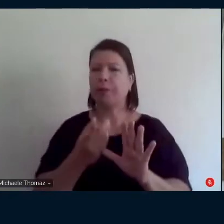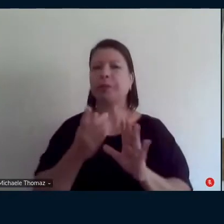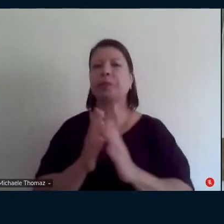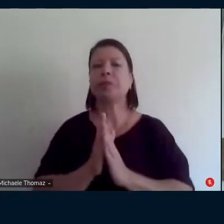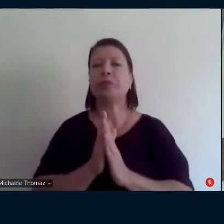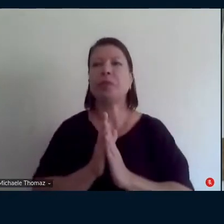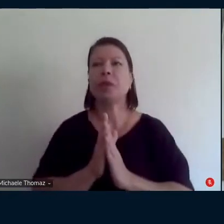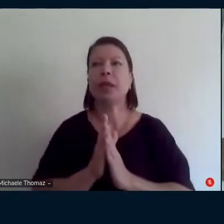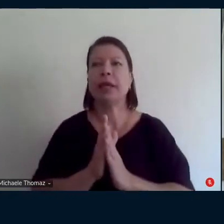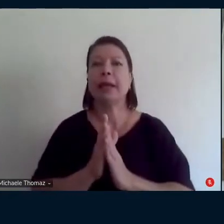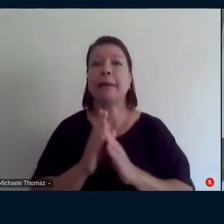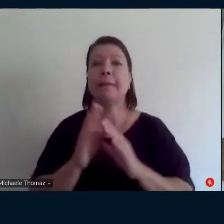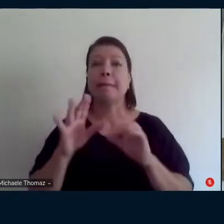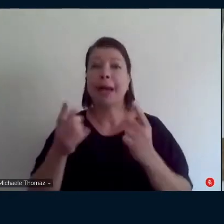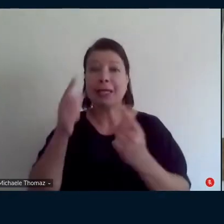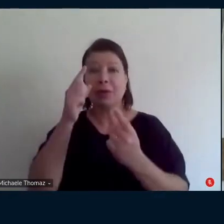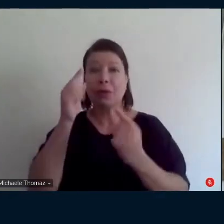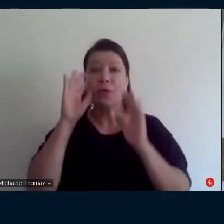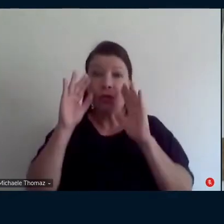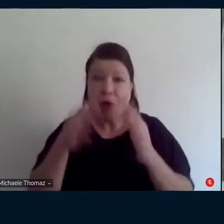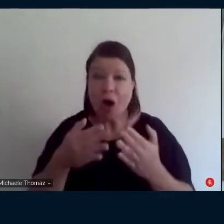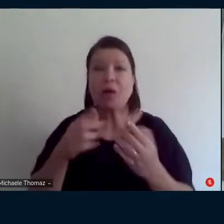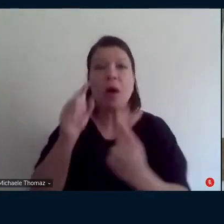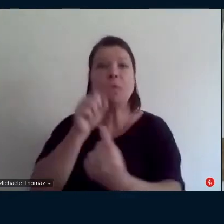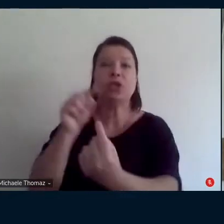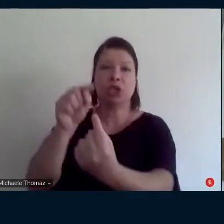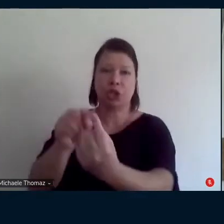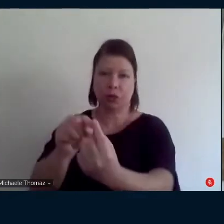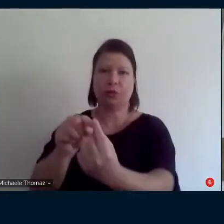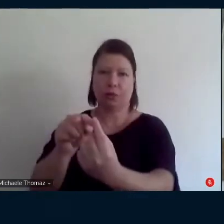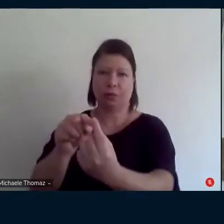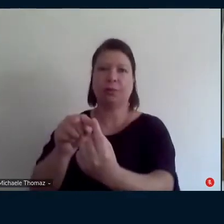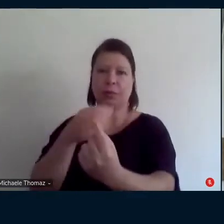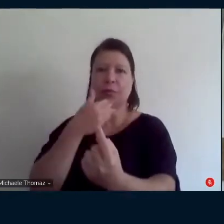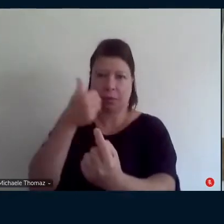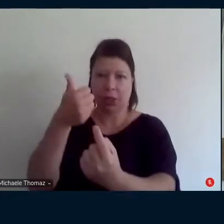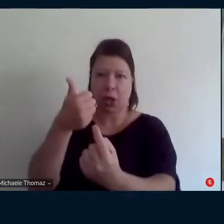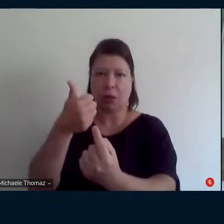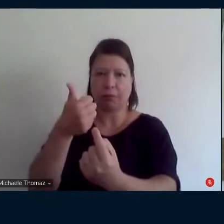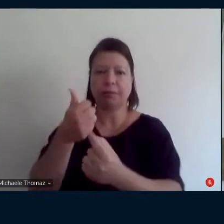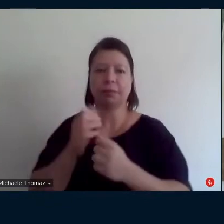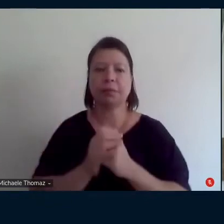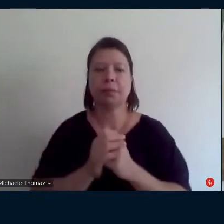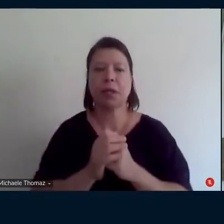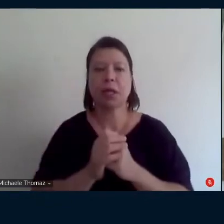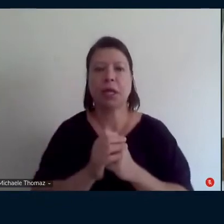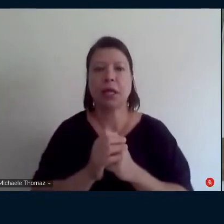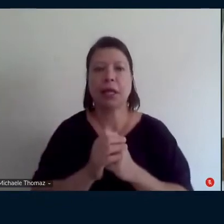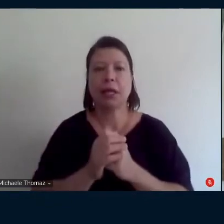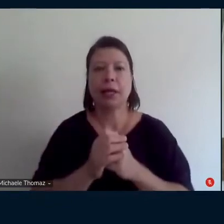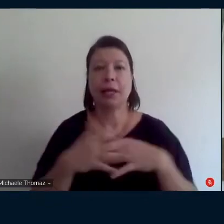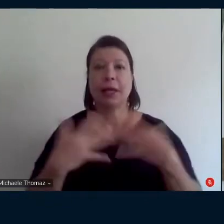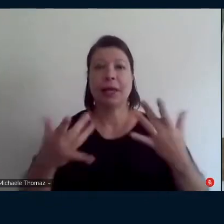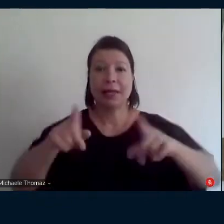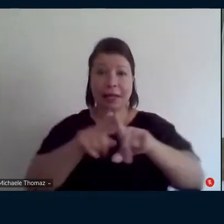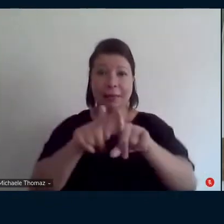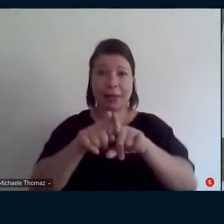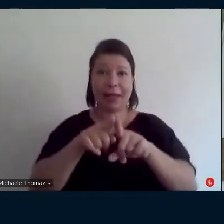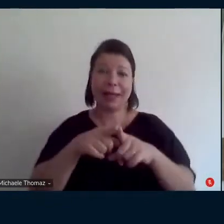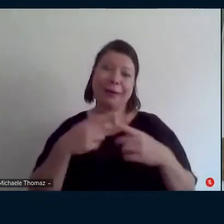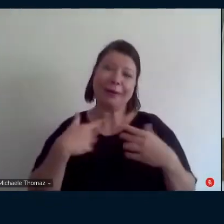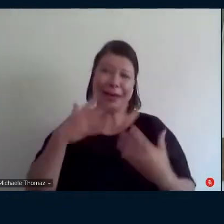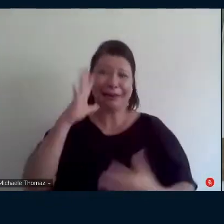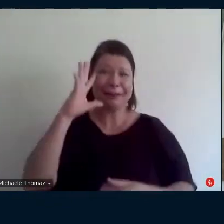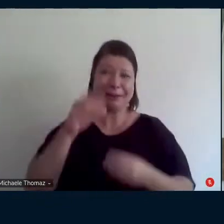objetivos e aí eu queria te dar por final assim finalmente queria dizer que você entrega um trabalho que nos